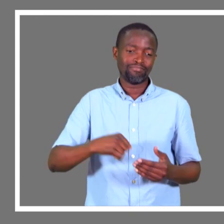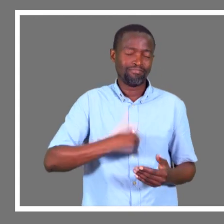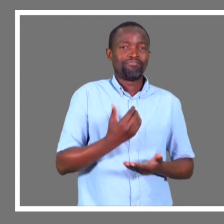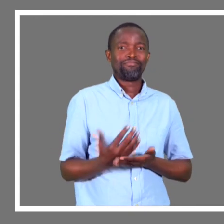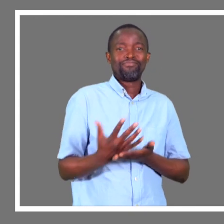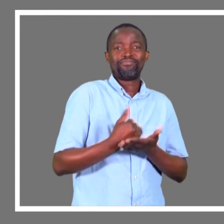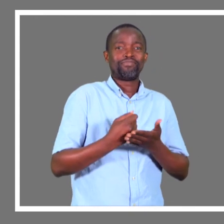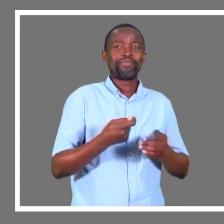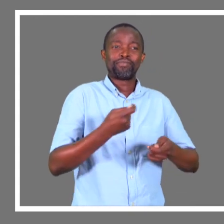Daniel.